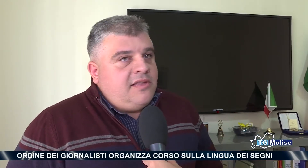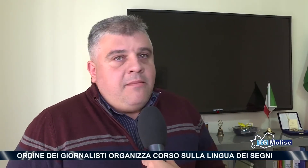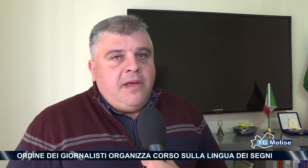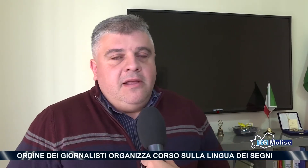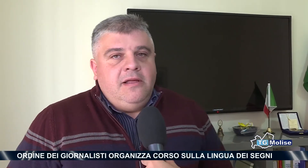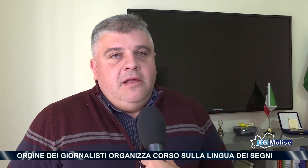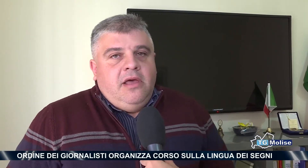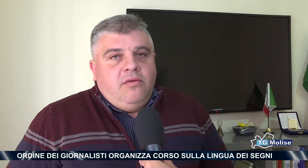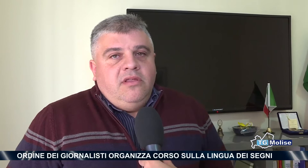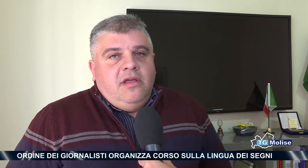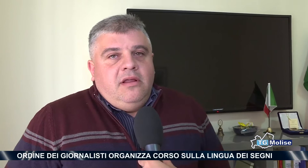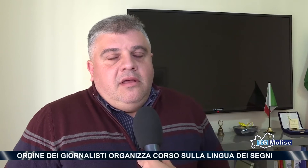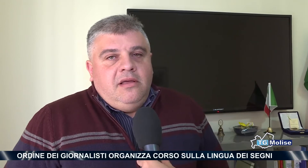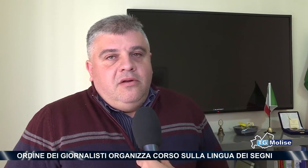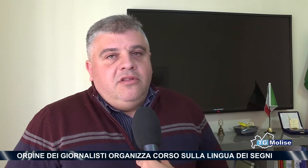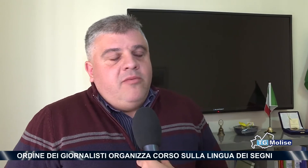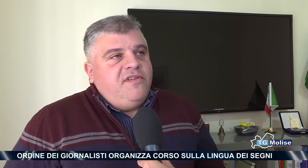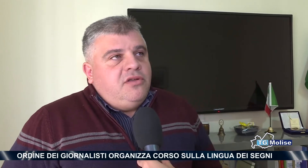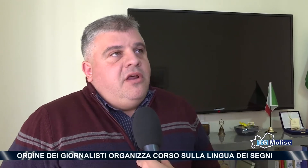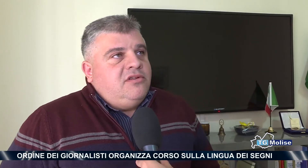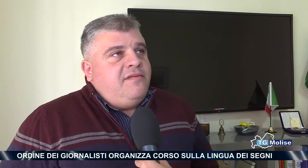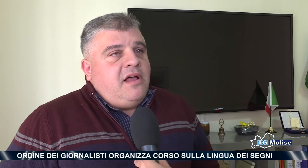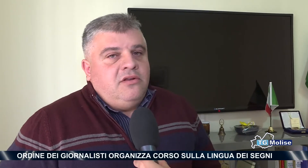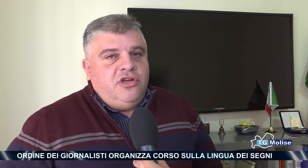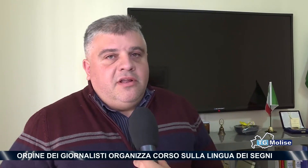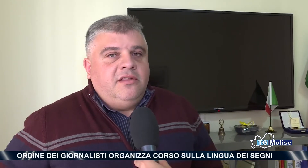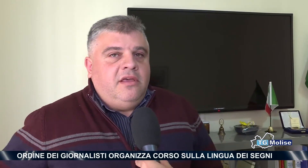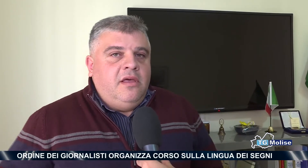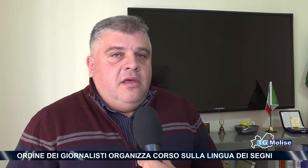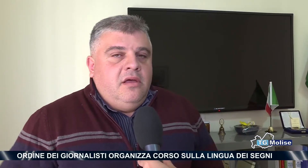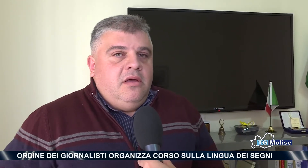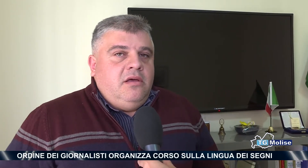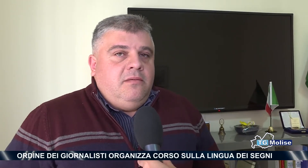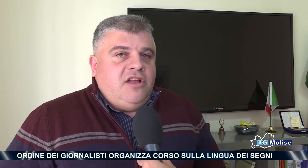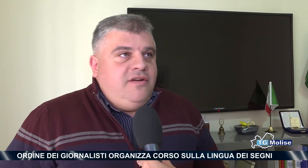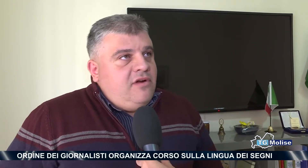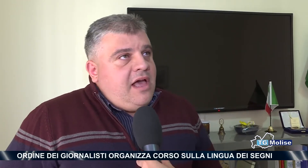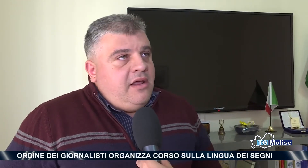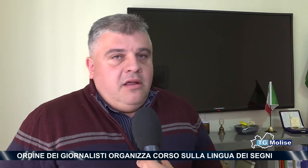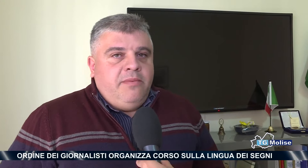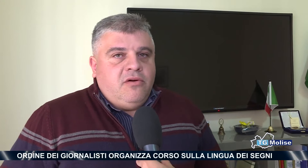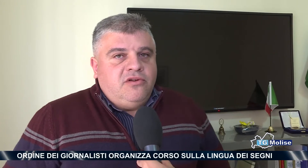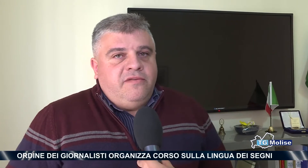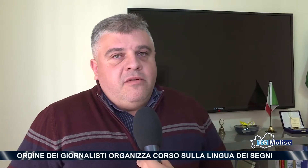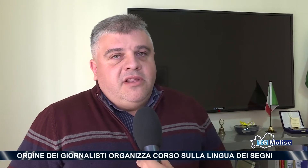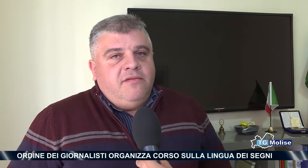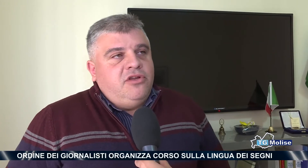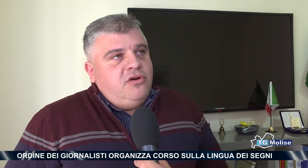stampa e quindi l'Ordine professionale cosa fa? Cerca di agevolare il percorso formativo dei